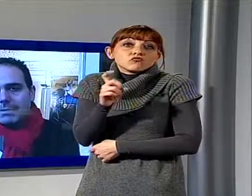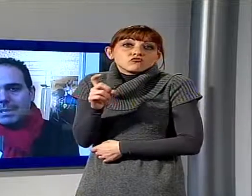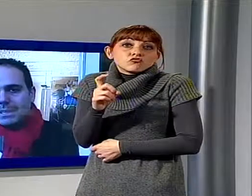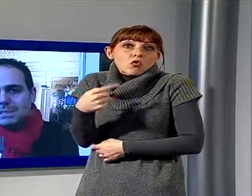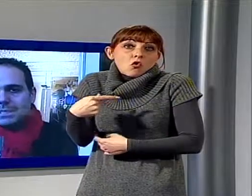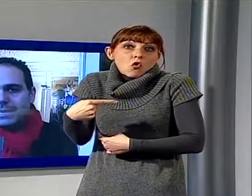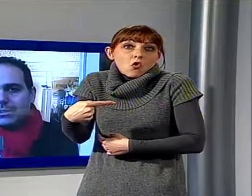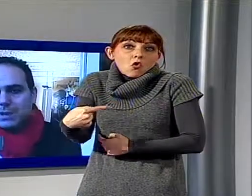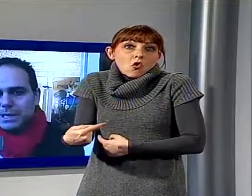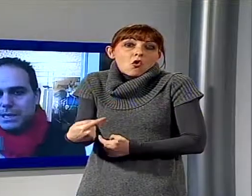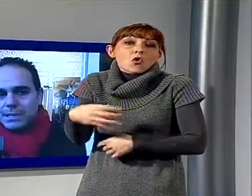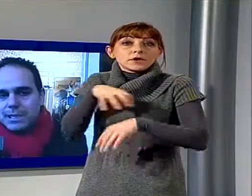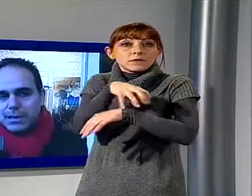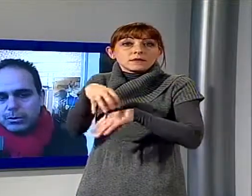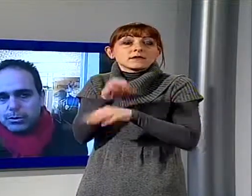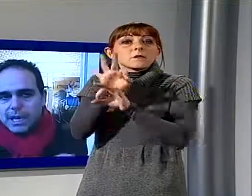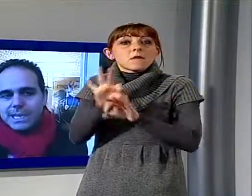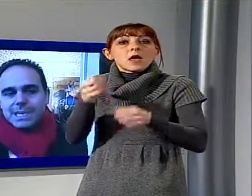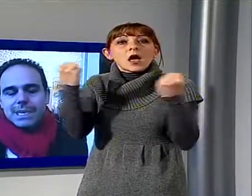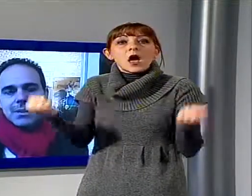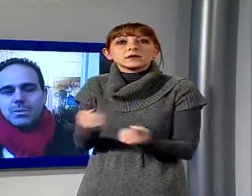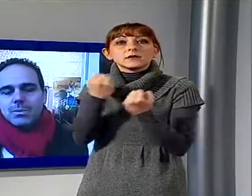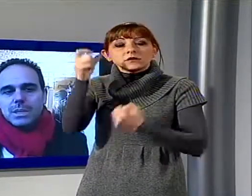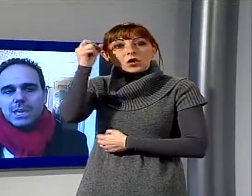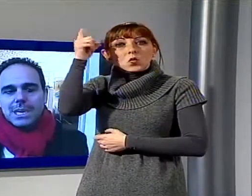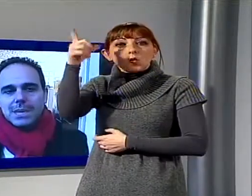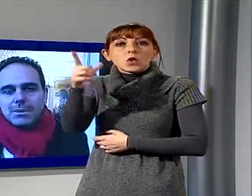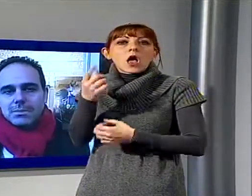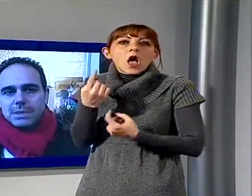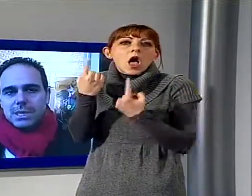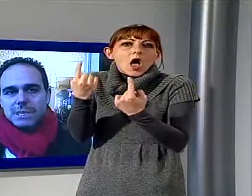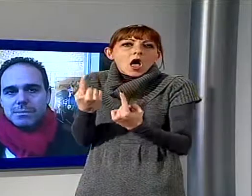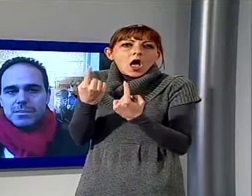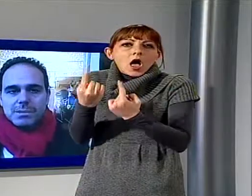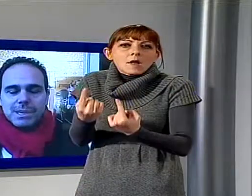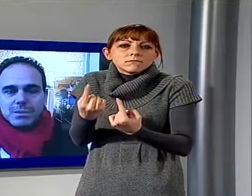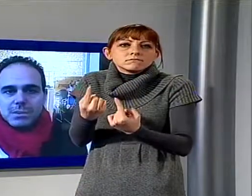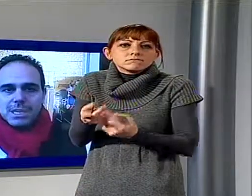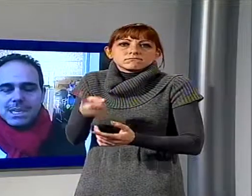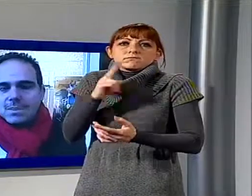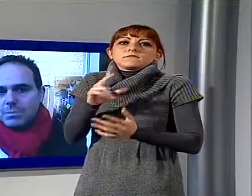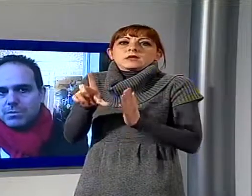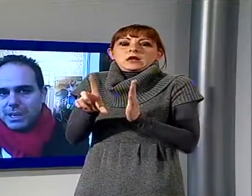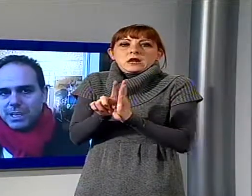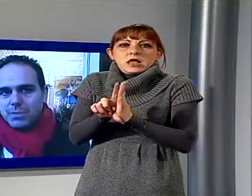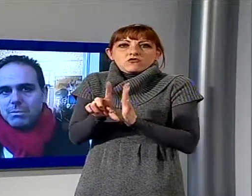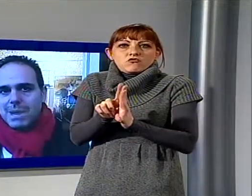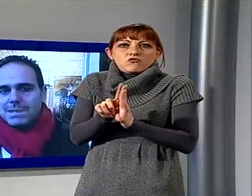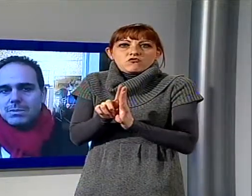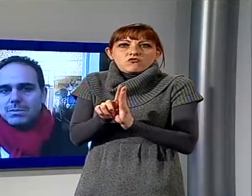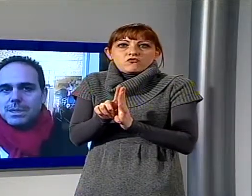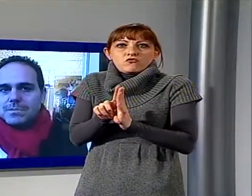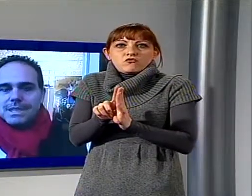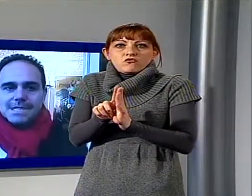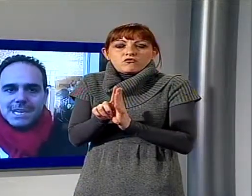da parte del Ministero dei Bene e delle Attività Culturali un provvedimento, un decreto per fare un